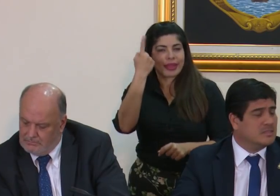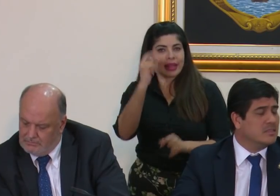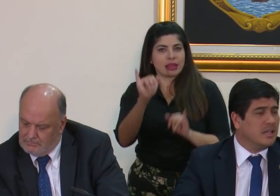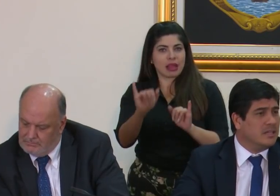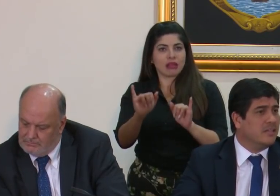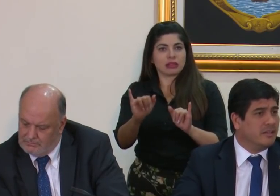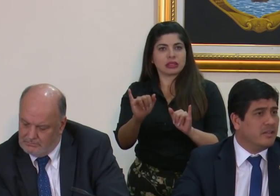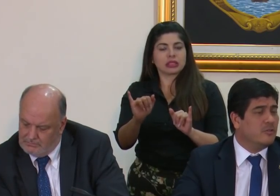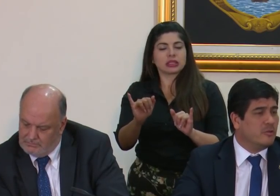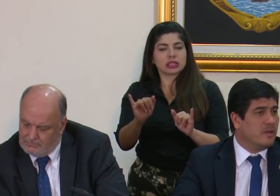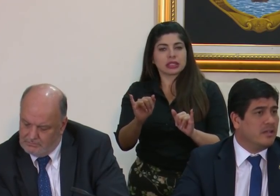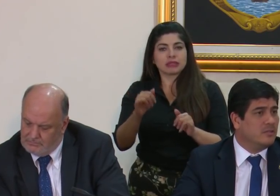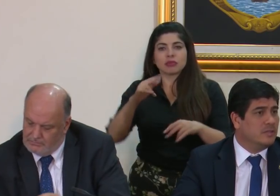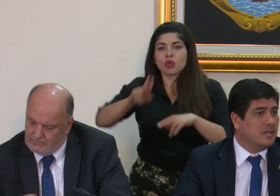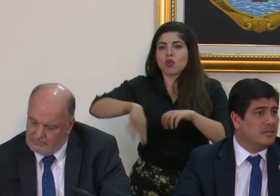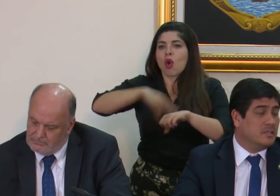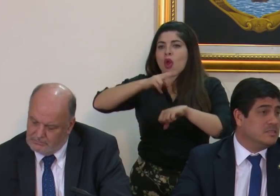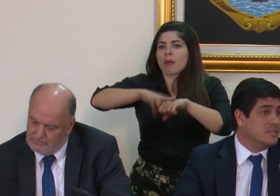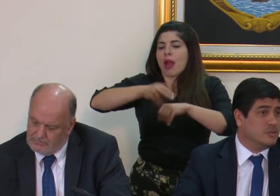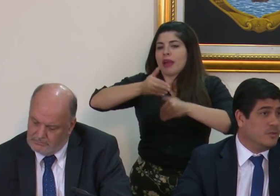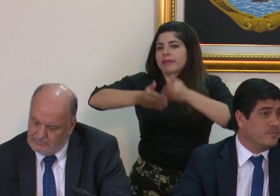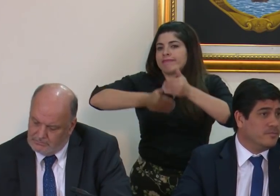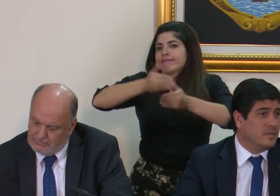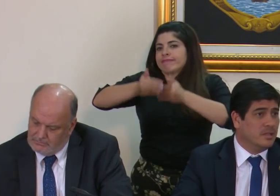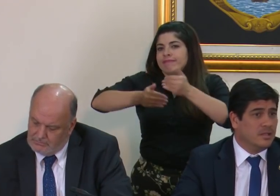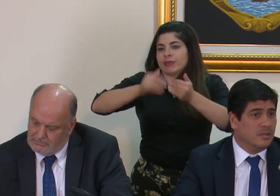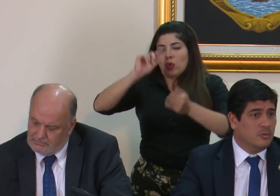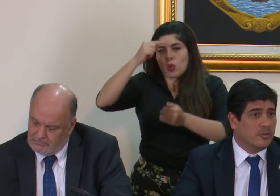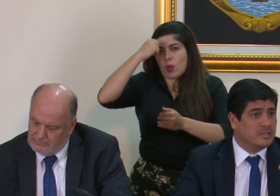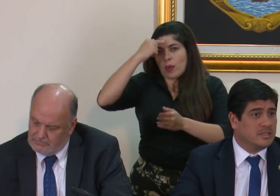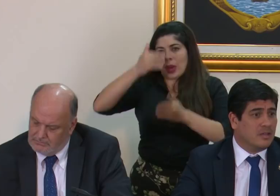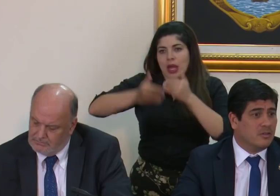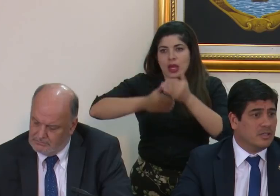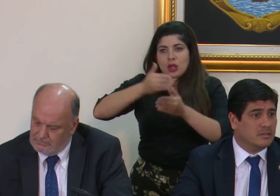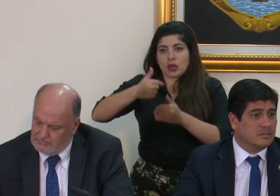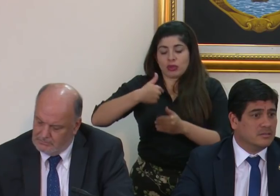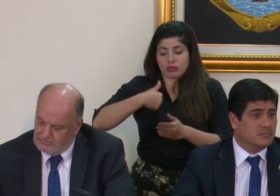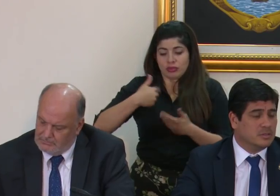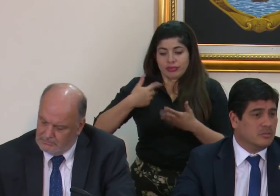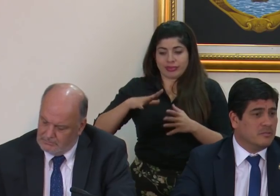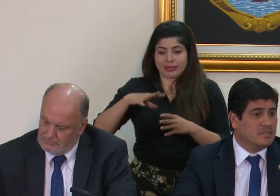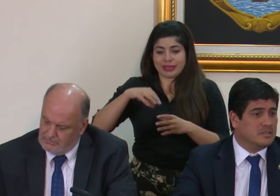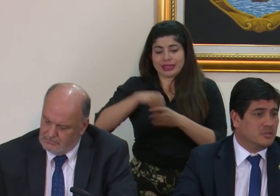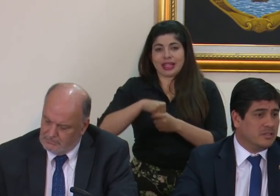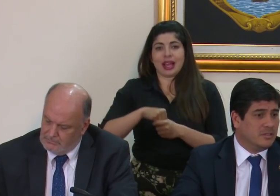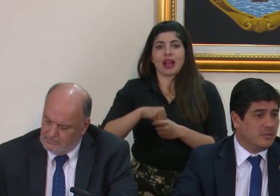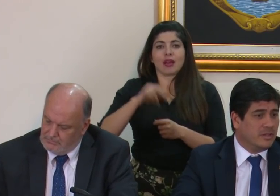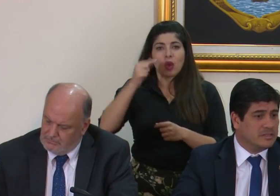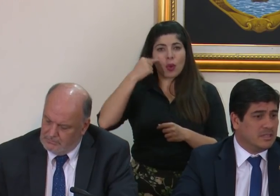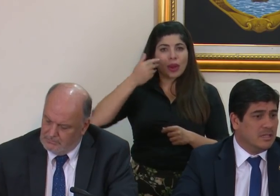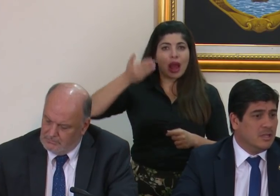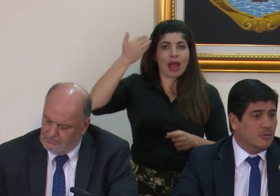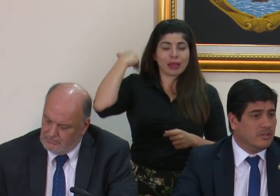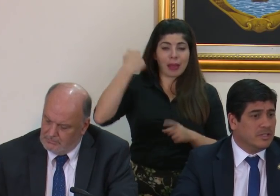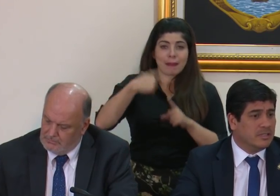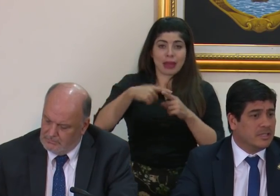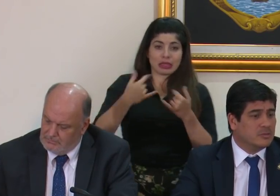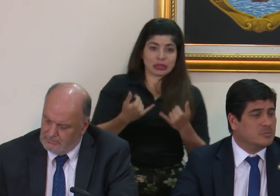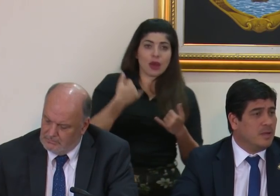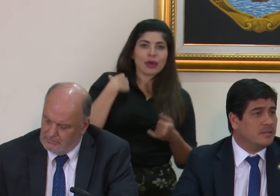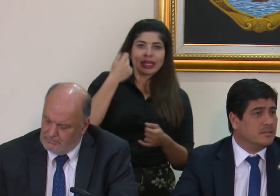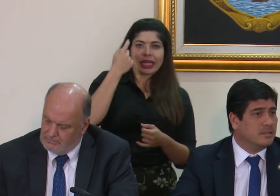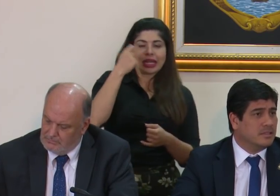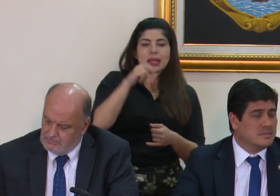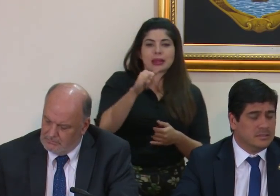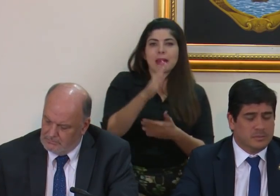y es el devenir normal en una administración. Uno que ha estado en una administración anterior a esta, uno entiende